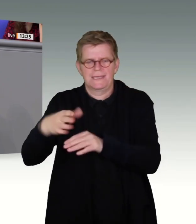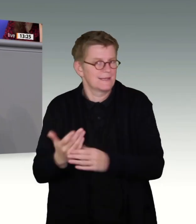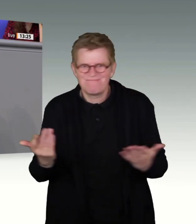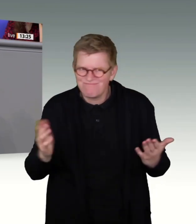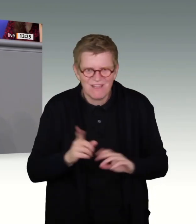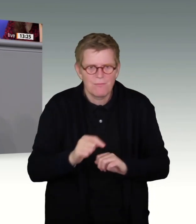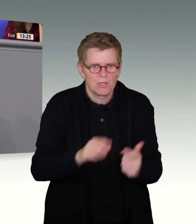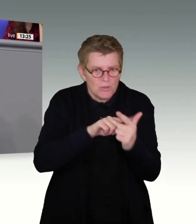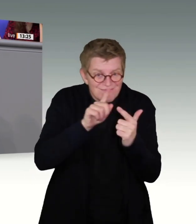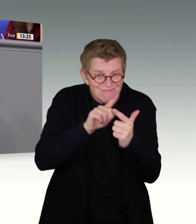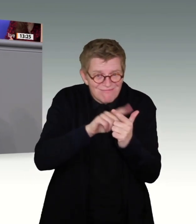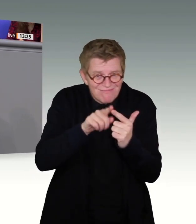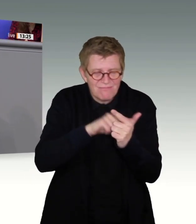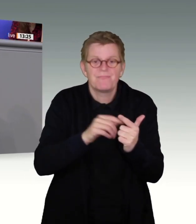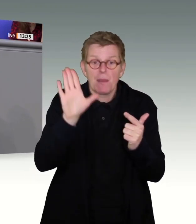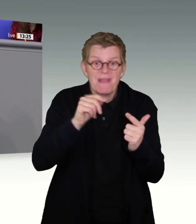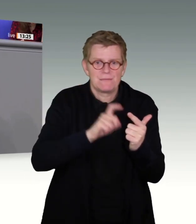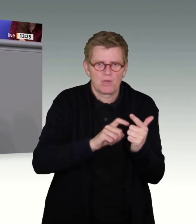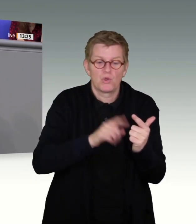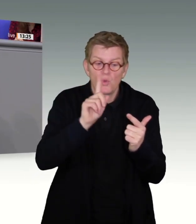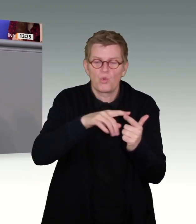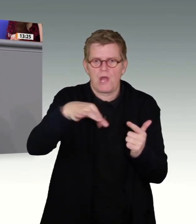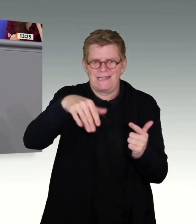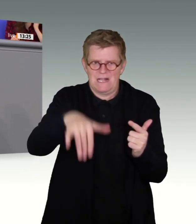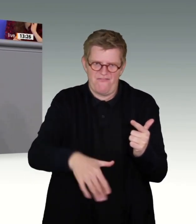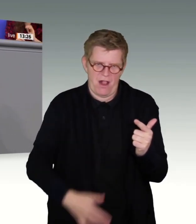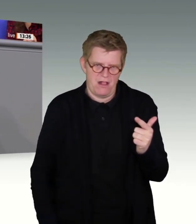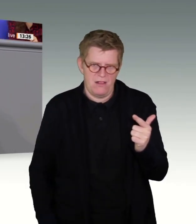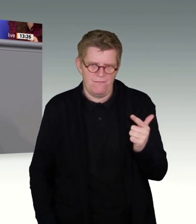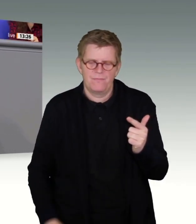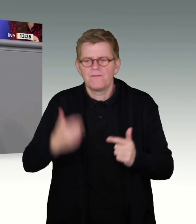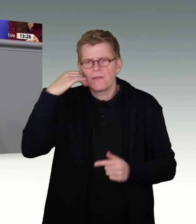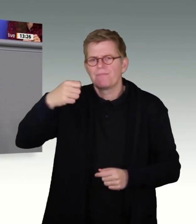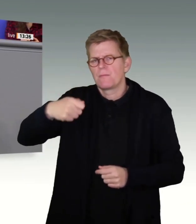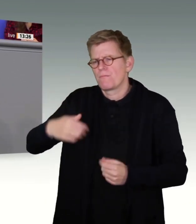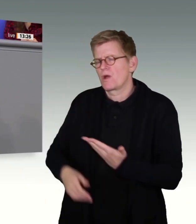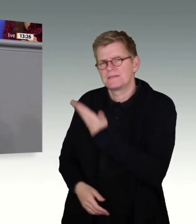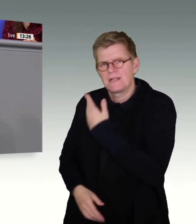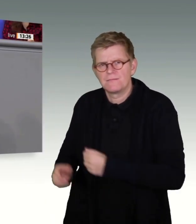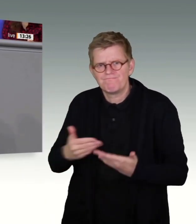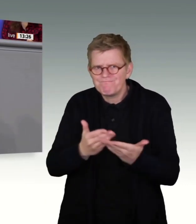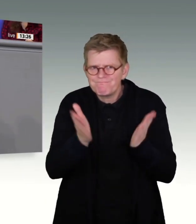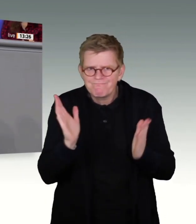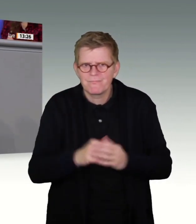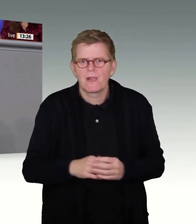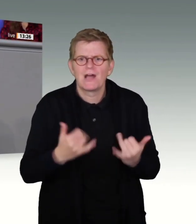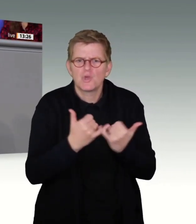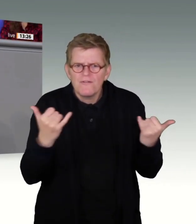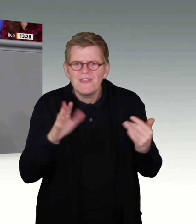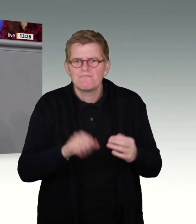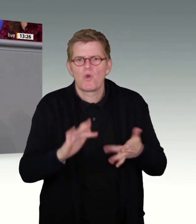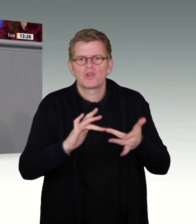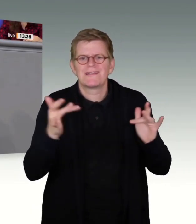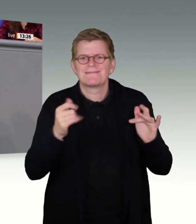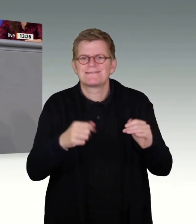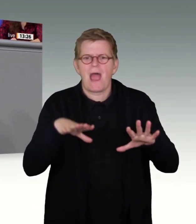Frau Präsidentin, liebe Kolleginnen und Kollegen, wir diskutieren doch gerade auf verschiedenen Ebenen, wie wir die Resilienz gegen Cyberangriffe stärken können. Cyberangriffe, zum Beispiel aus Russland,